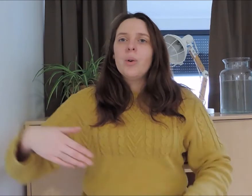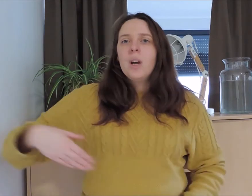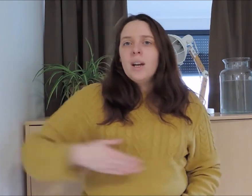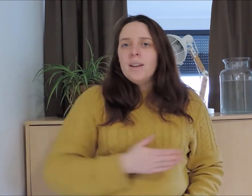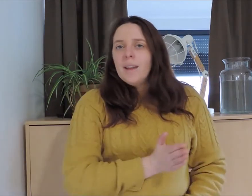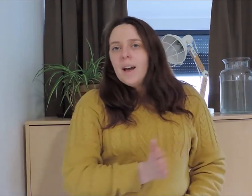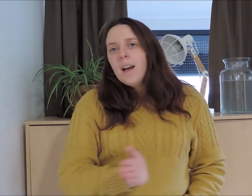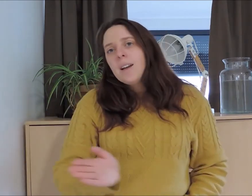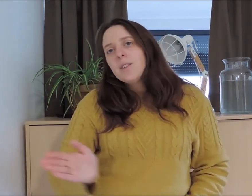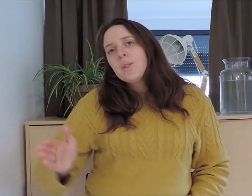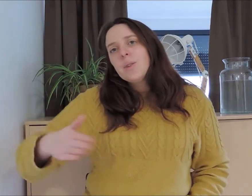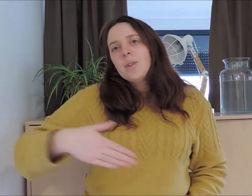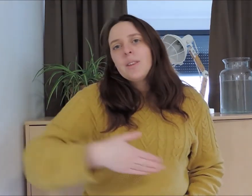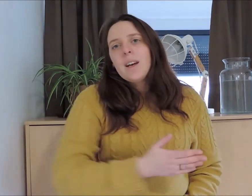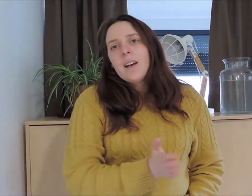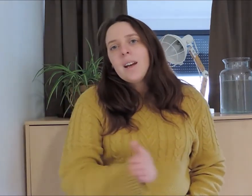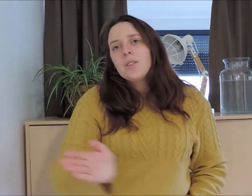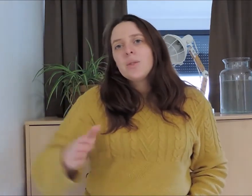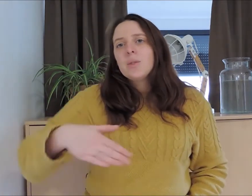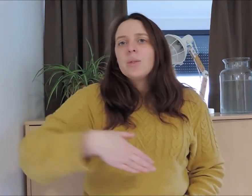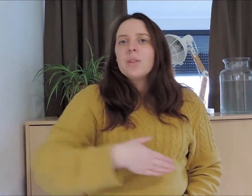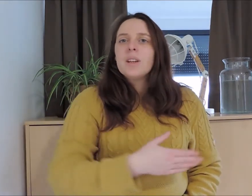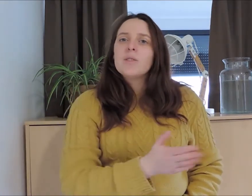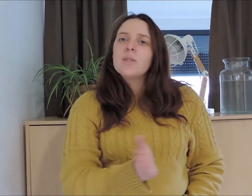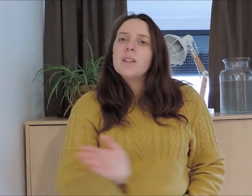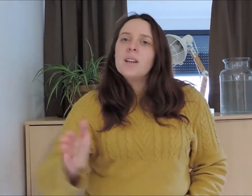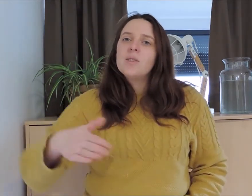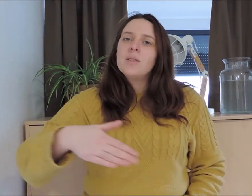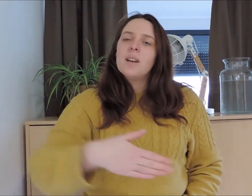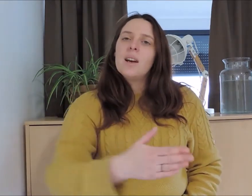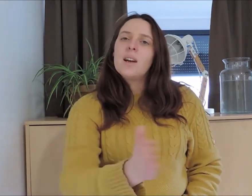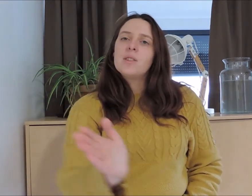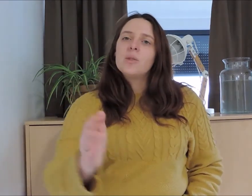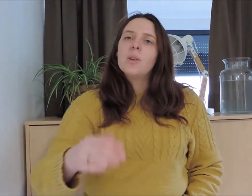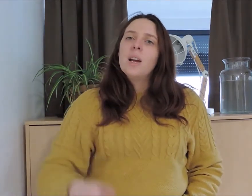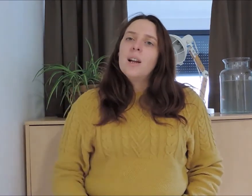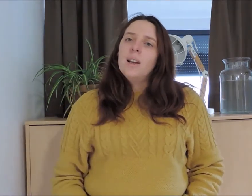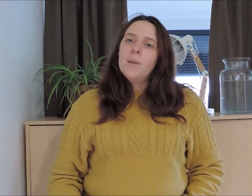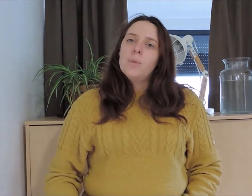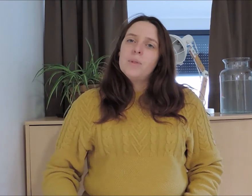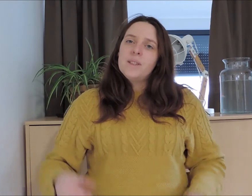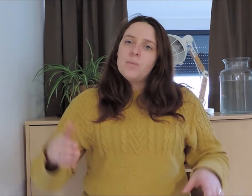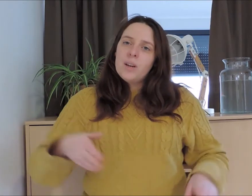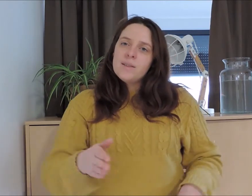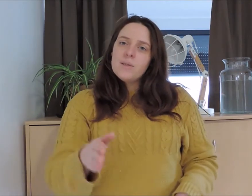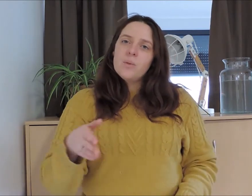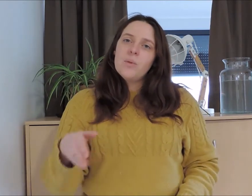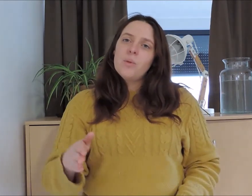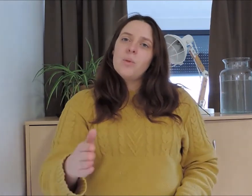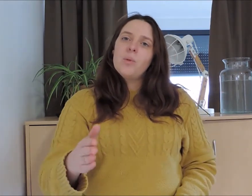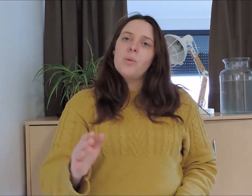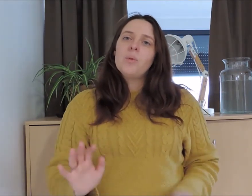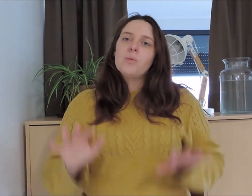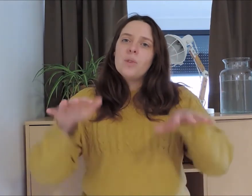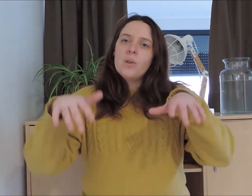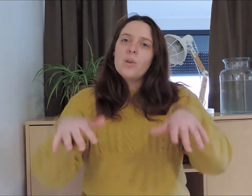Nage, nage, nage, nage, nage Les petits poissons dans